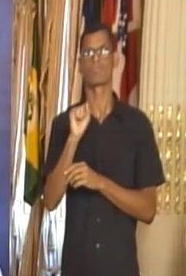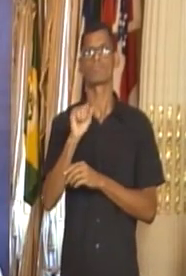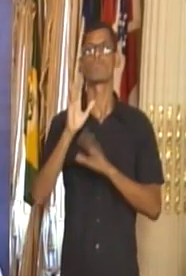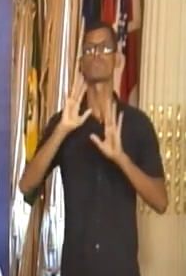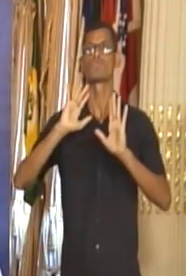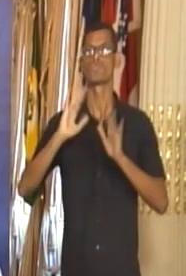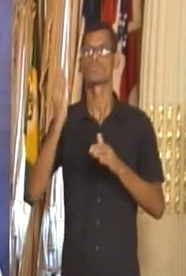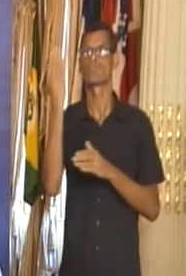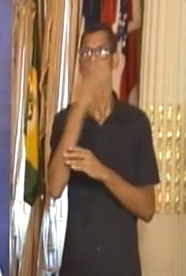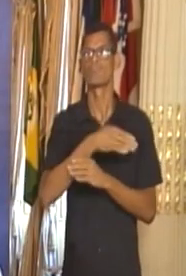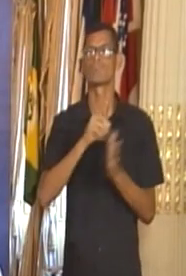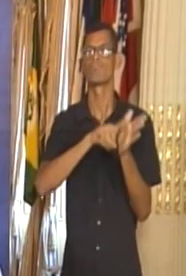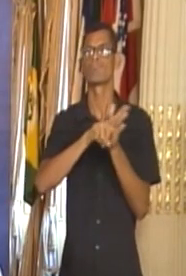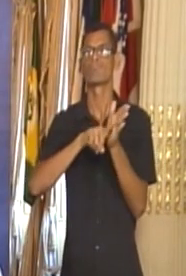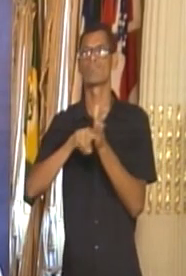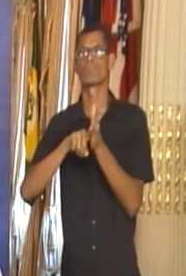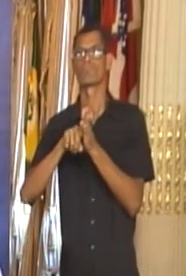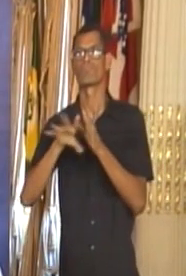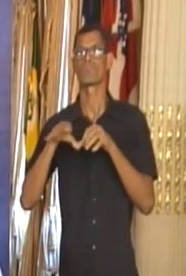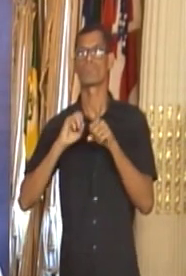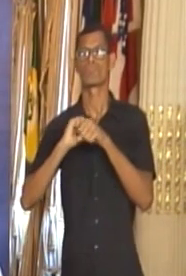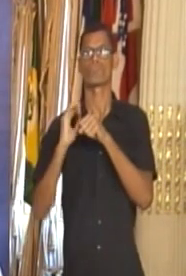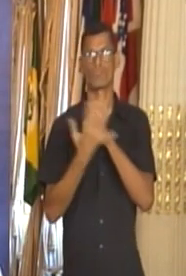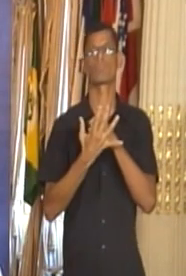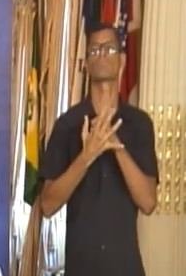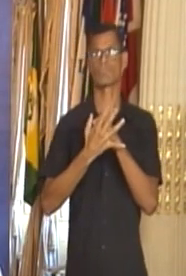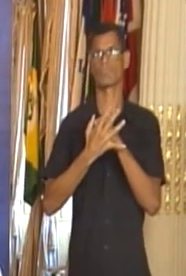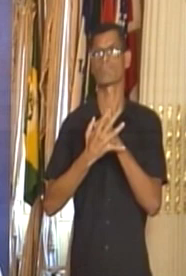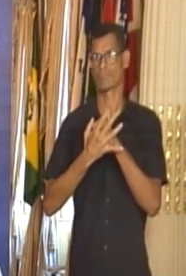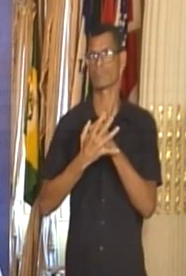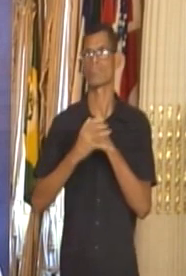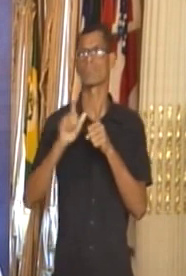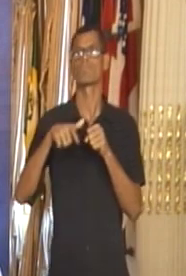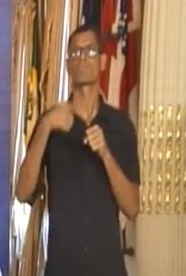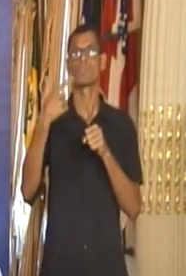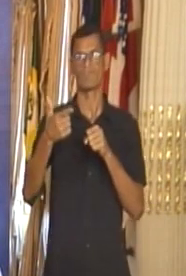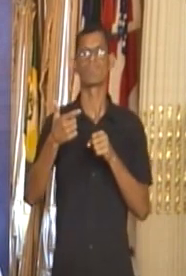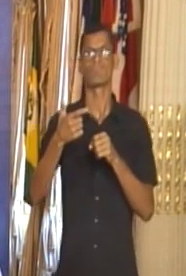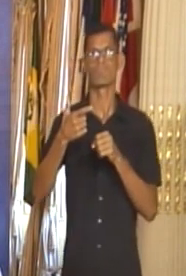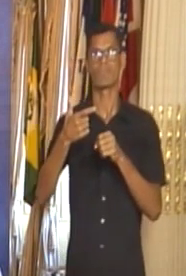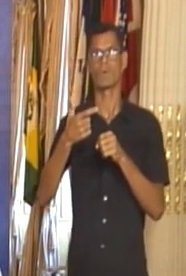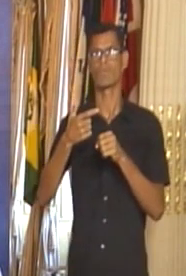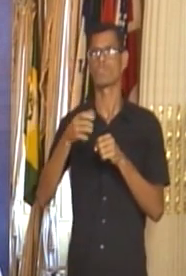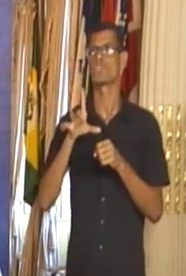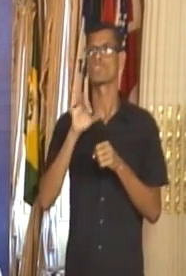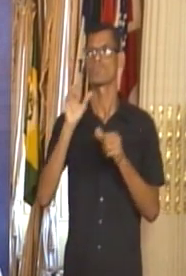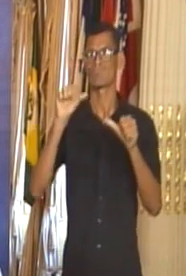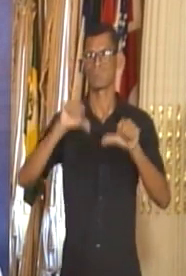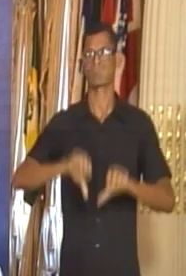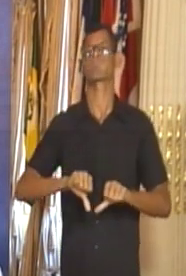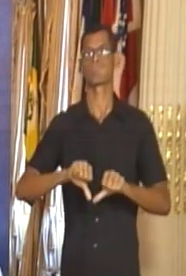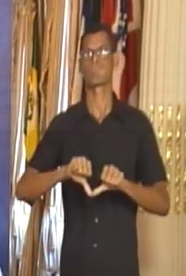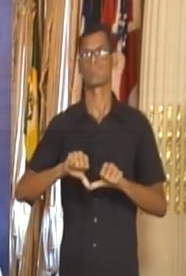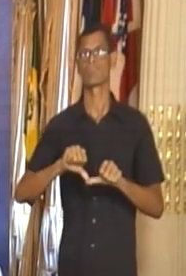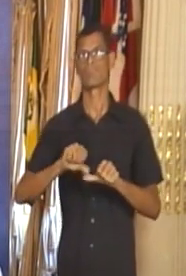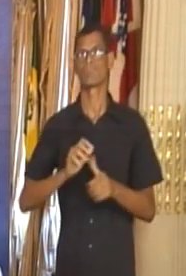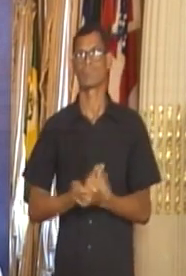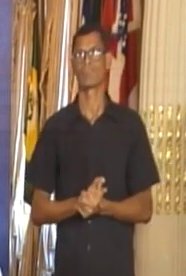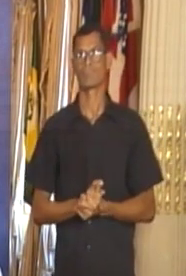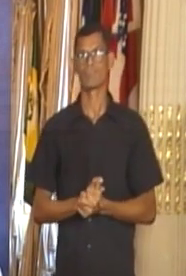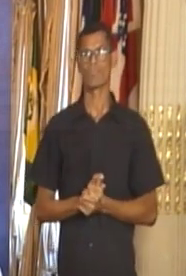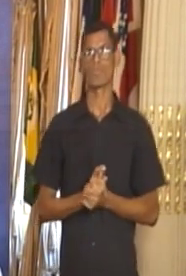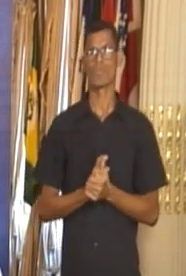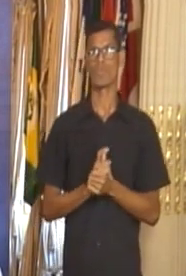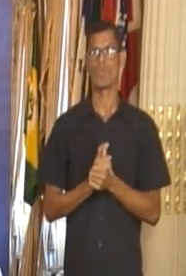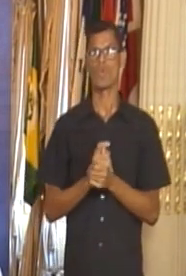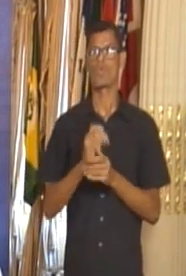de abril, precisou entrar em ventilação assistida com o uso de um respirador Durante seu tratamento,